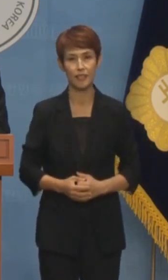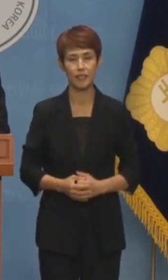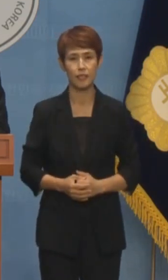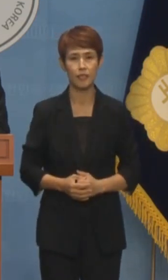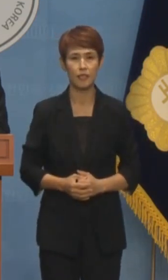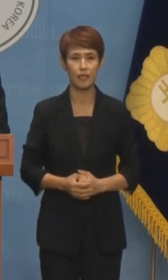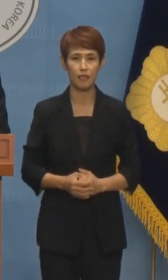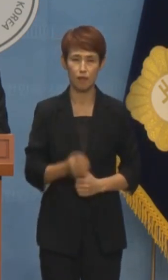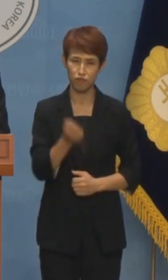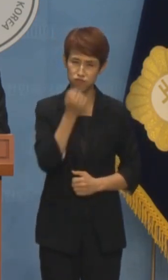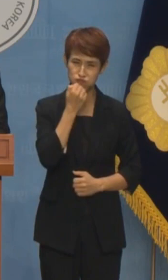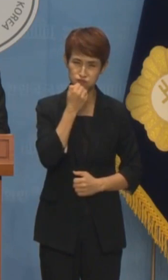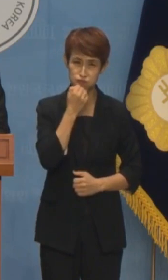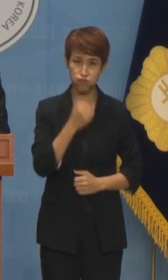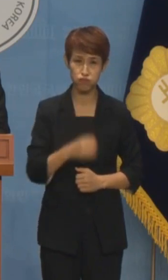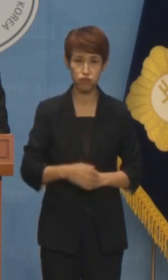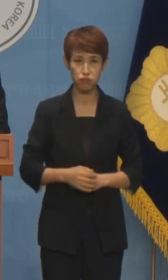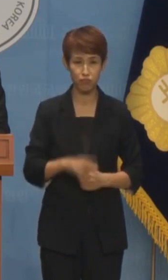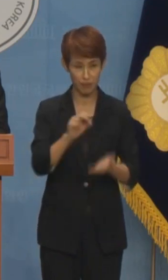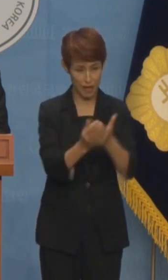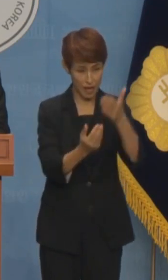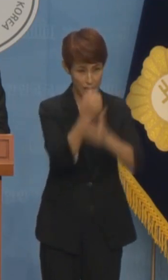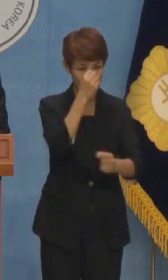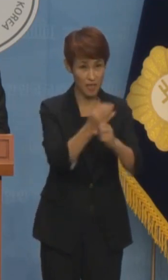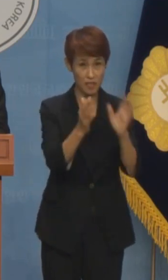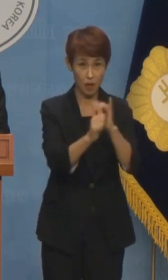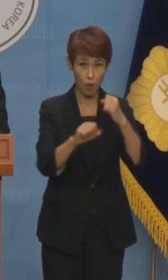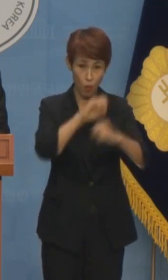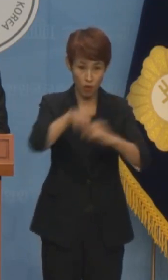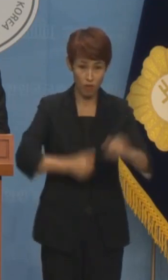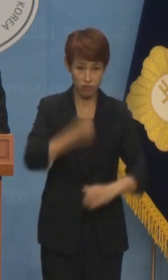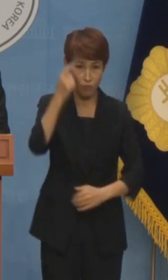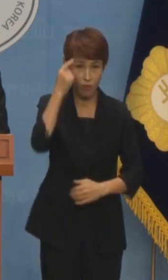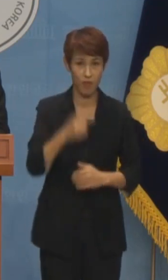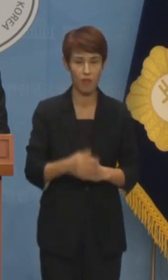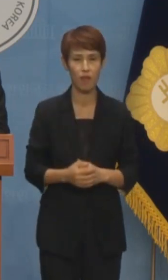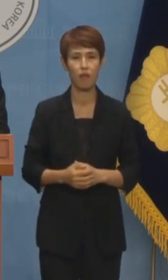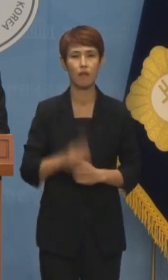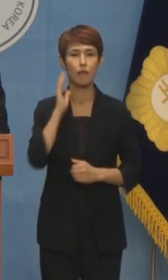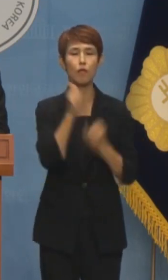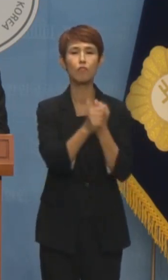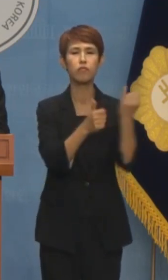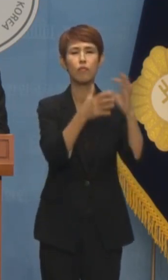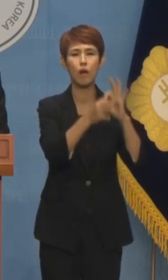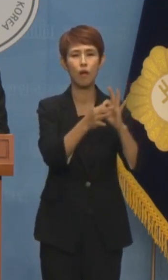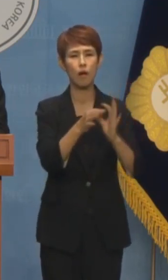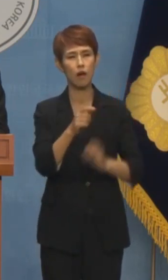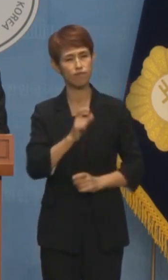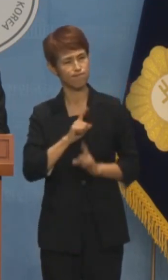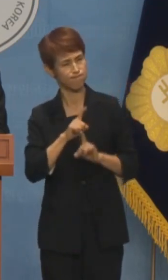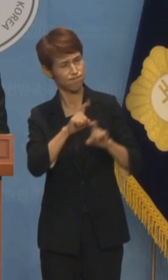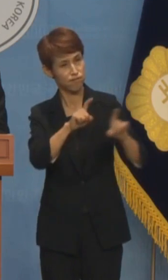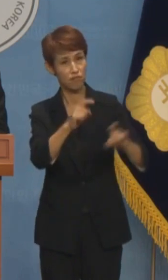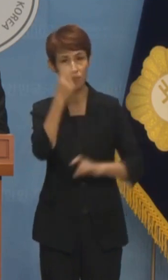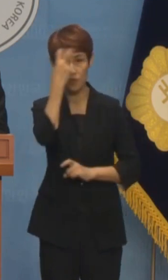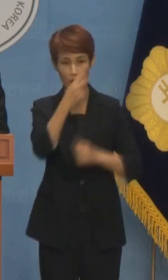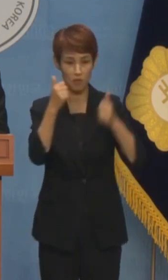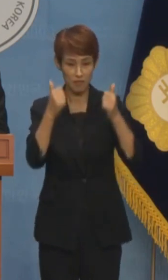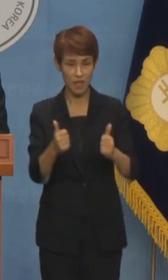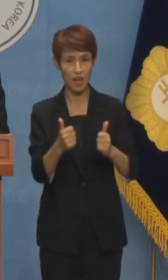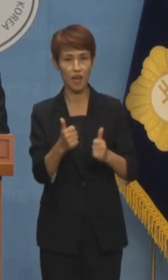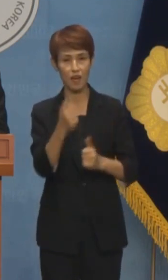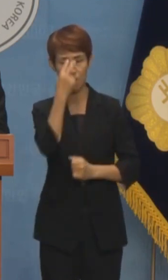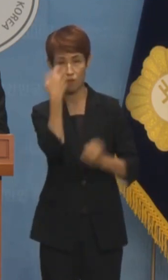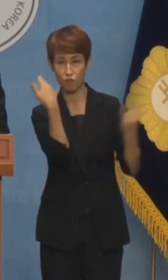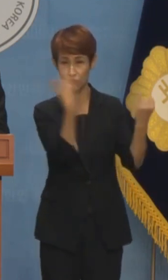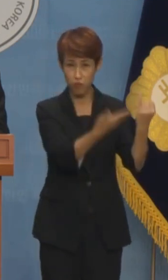방귀 낀 사람이 성례입니까? 김건희 여사를 둘러싼 각종 의혹에 대한 검찰의 봐주기 수사로 검찰의